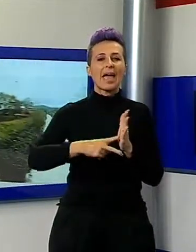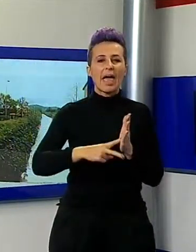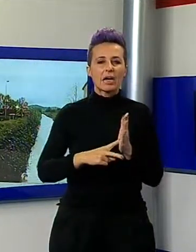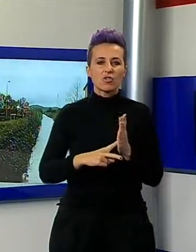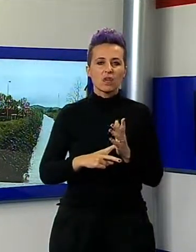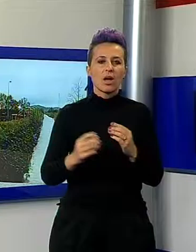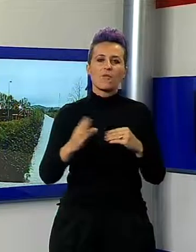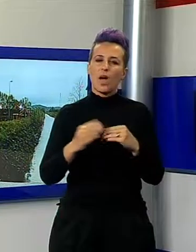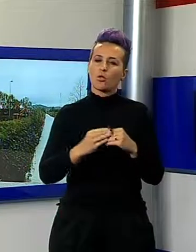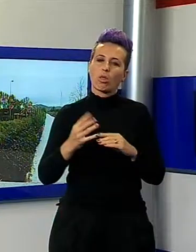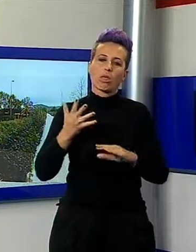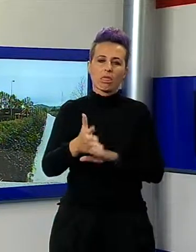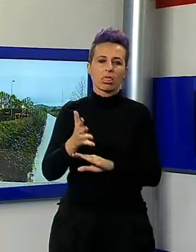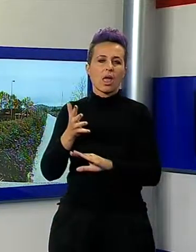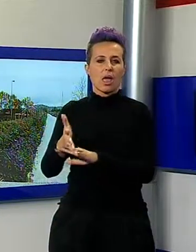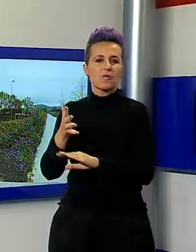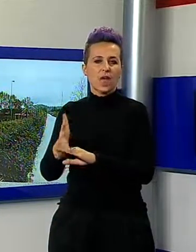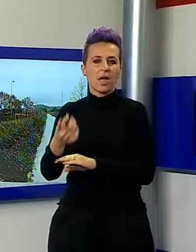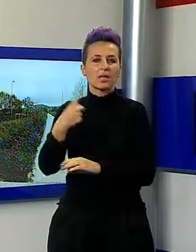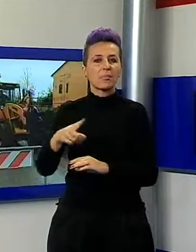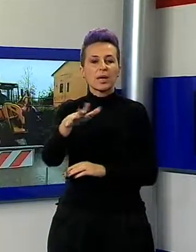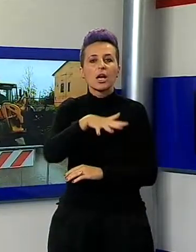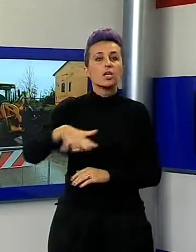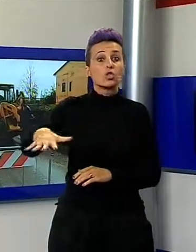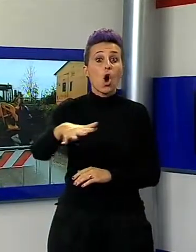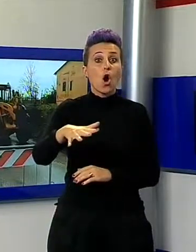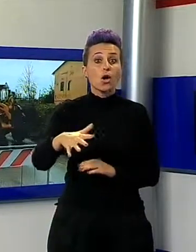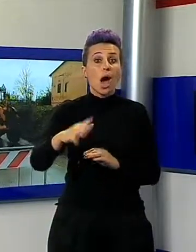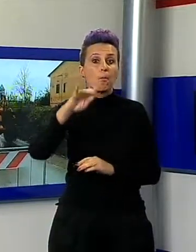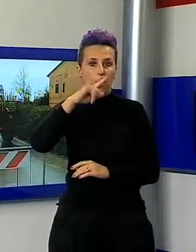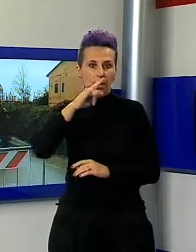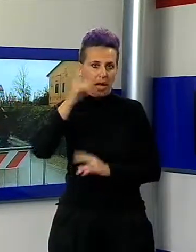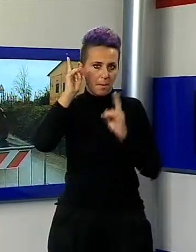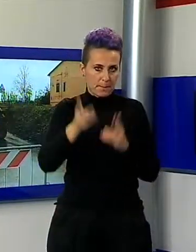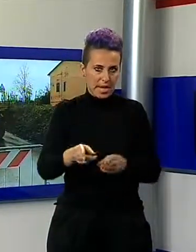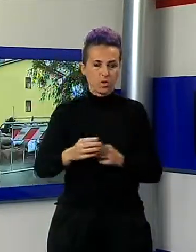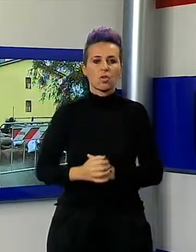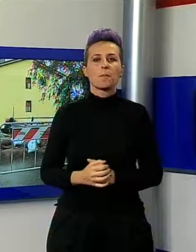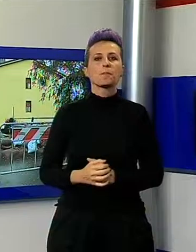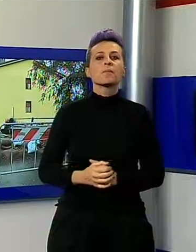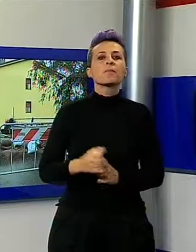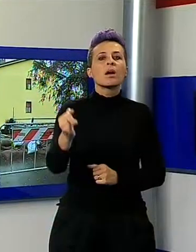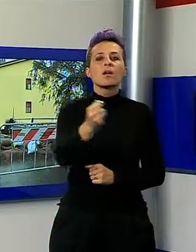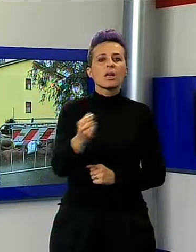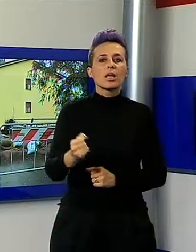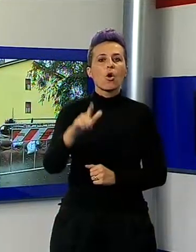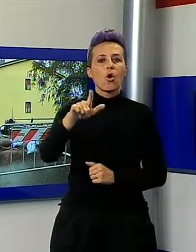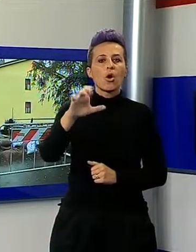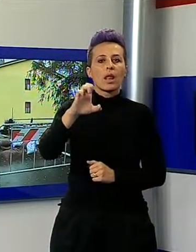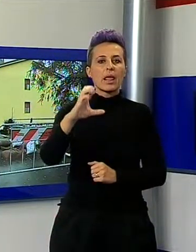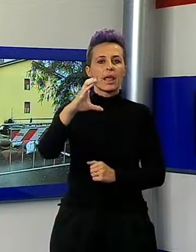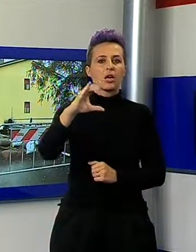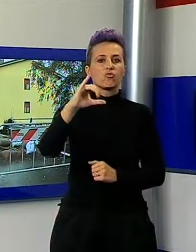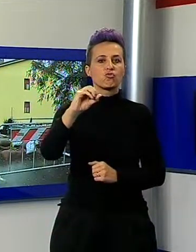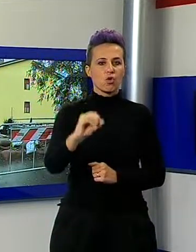problemi che si sono venuti a creare soprattutto nella zona di Porcari. Il rio Leccio ha raggiunto il livello massimo, provocando alcuni